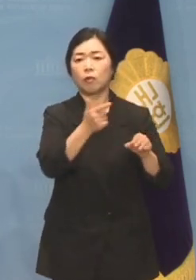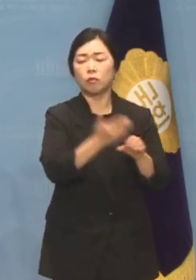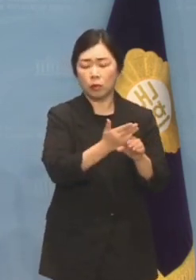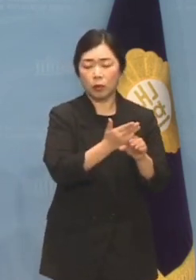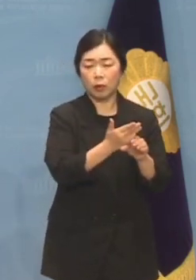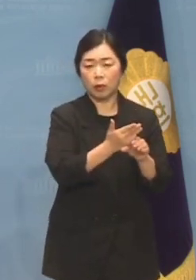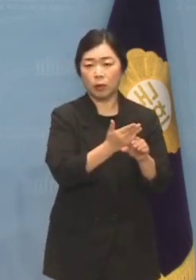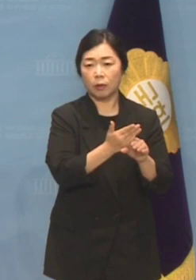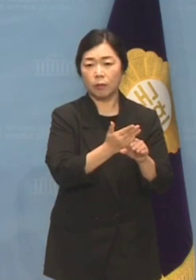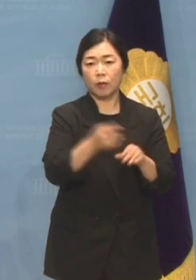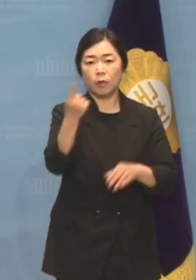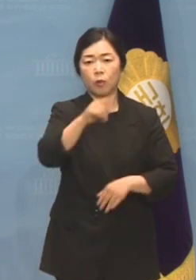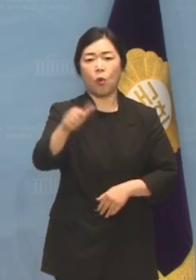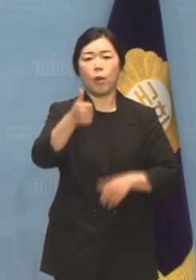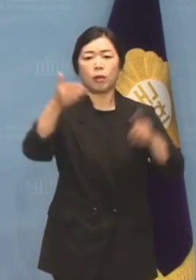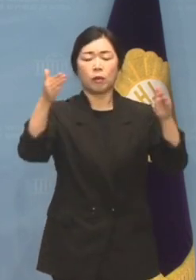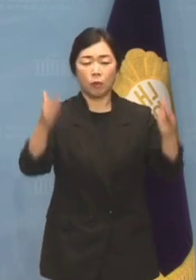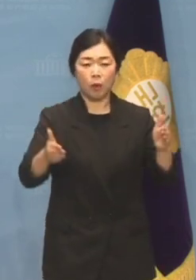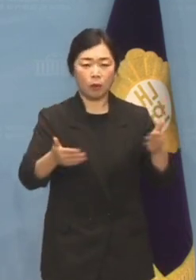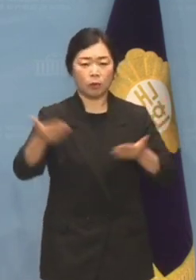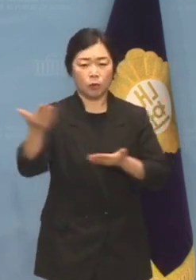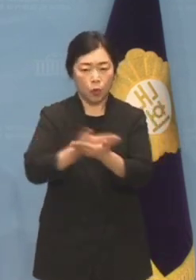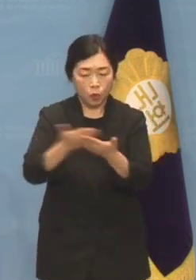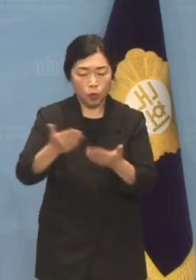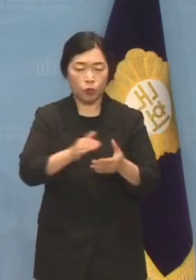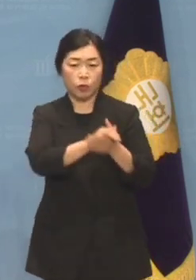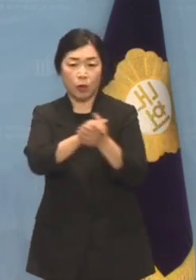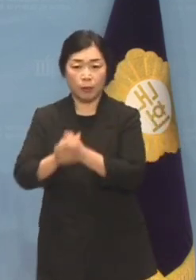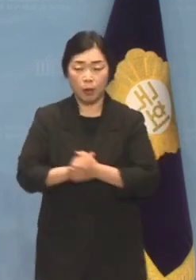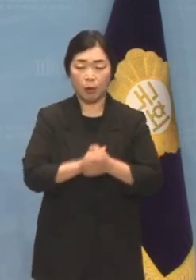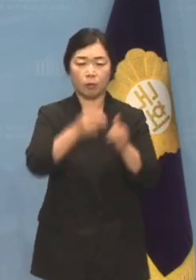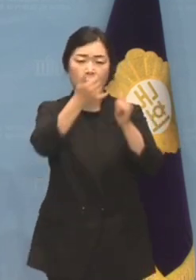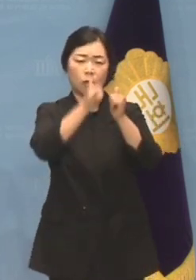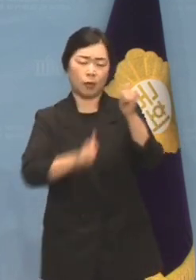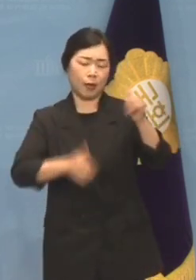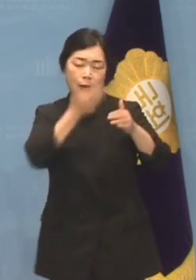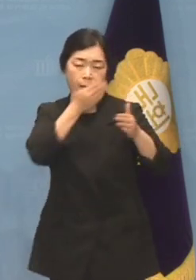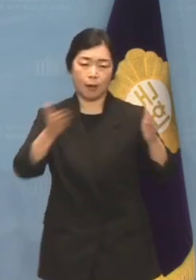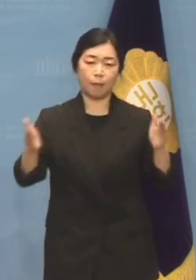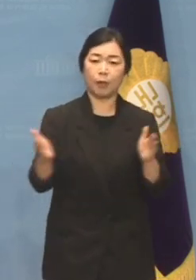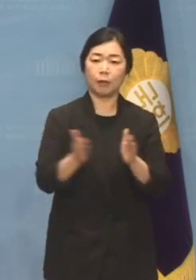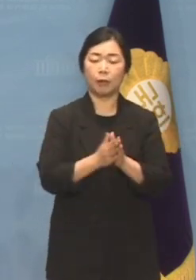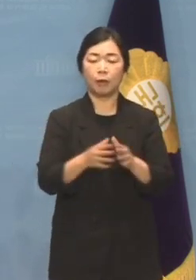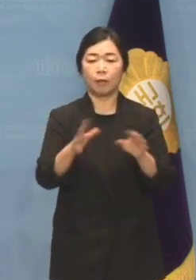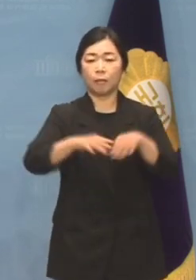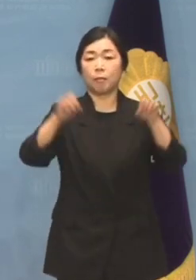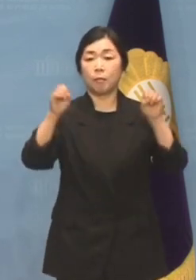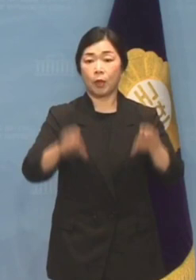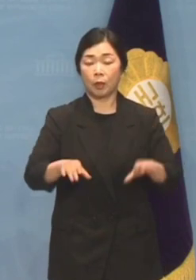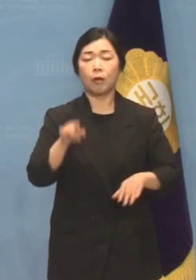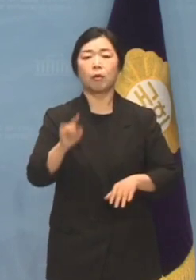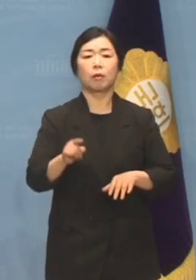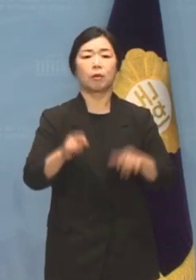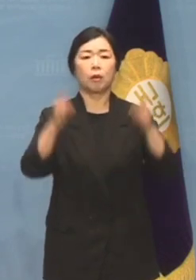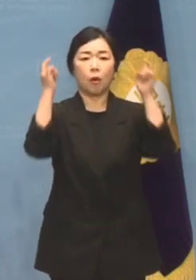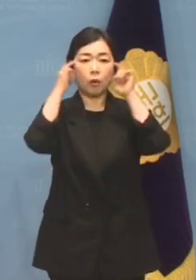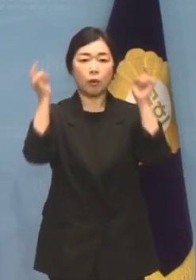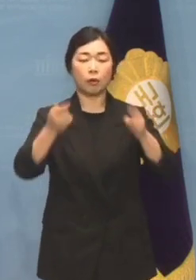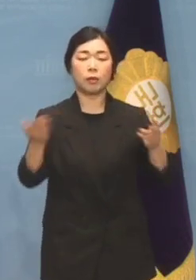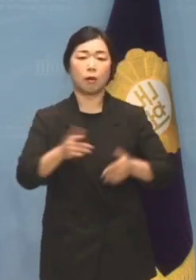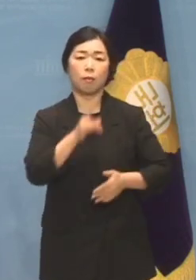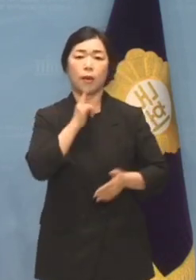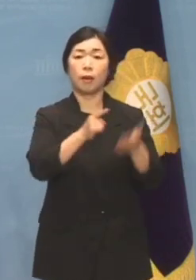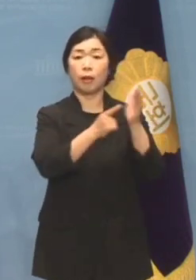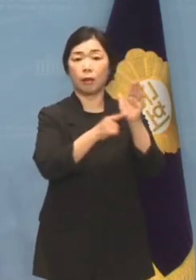역사 때문에 1500년에 걸친 교류와 협력의 역사 전체를 무의미하게 만드는 것은 어리석은 일이라고